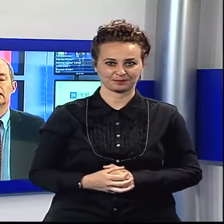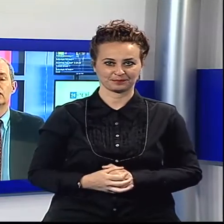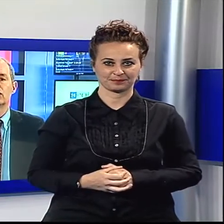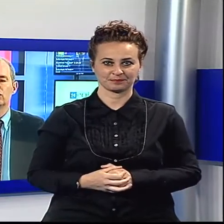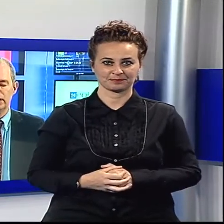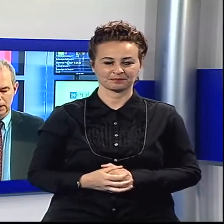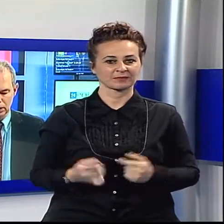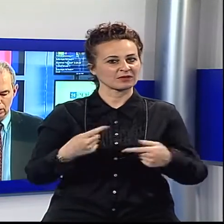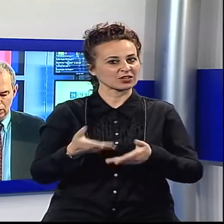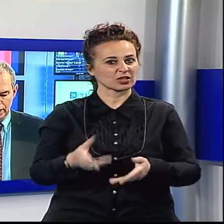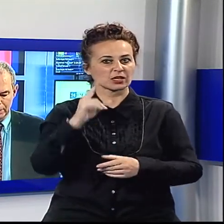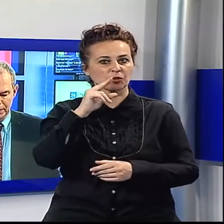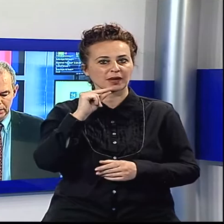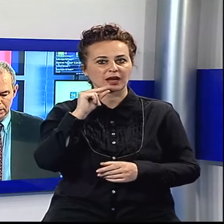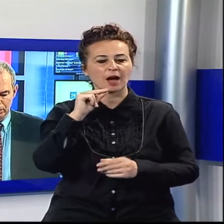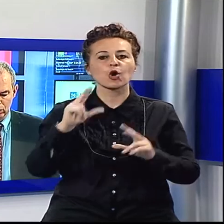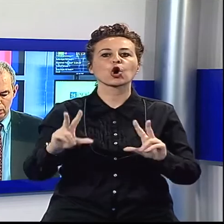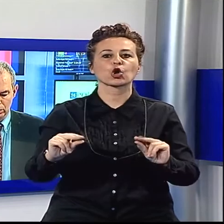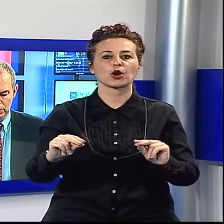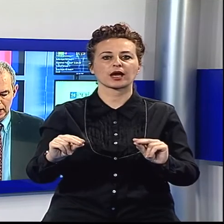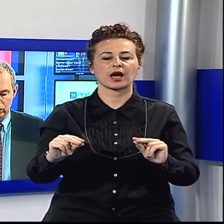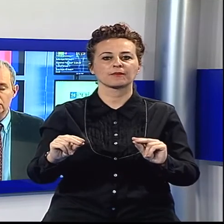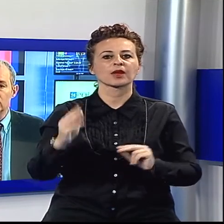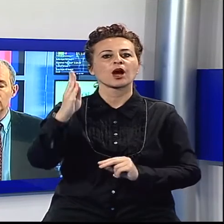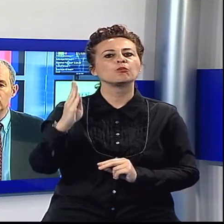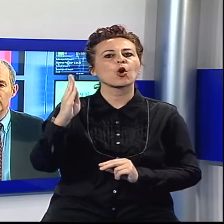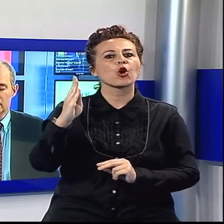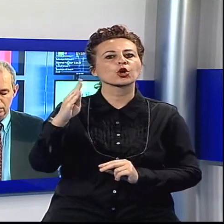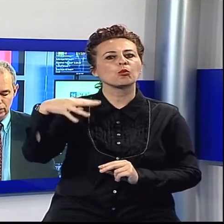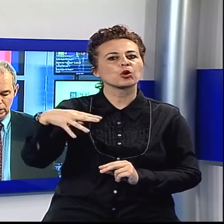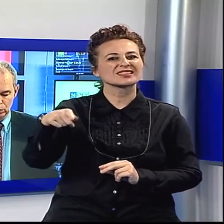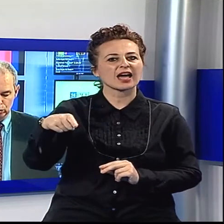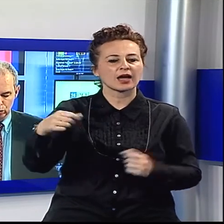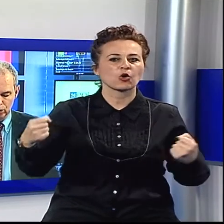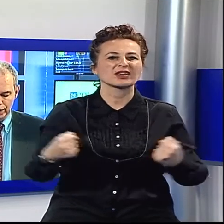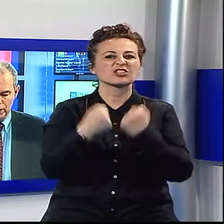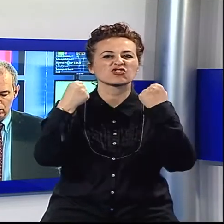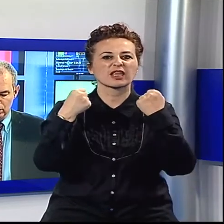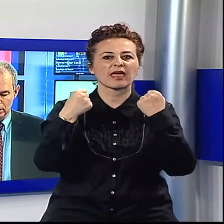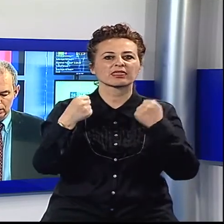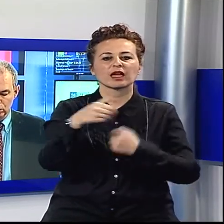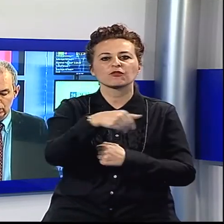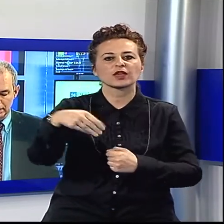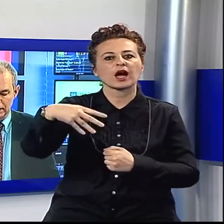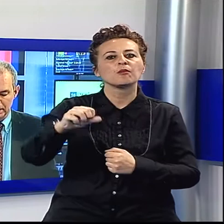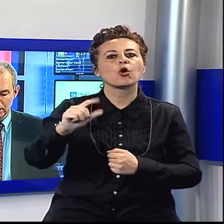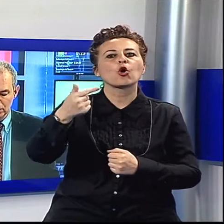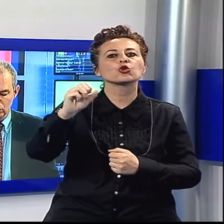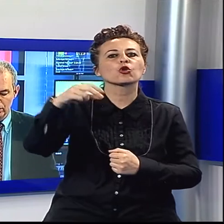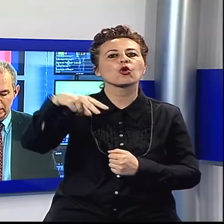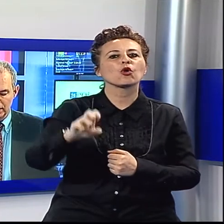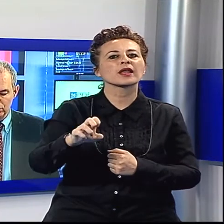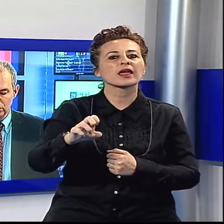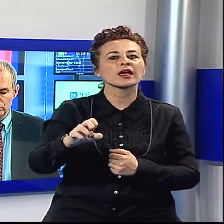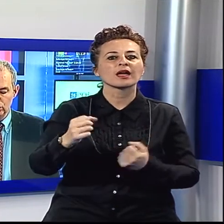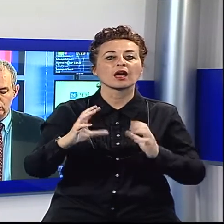E adesso le notizie di cronaca. partire da Borgo a Mozzano c'è stato un incidente in via di Motrone. Un trattore si è ribaltato e l